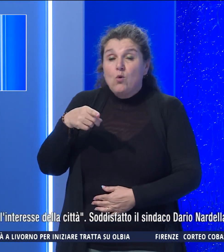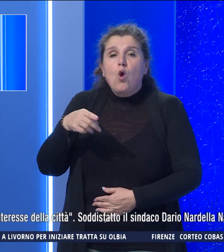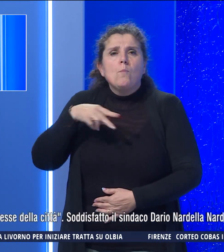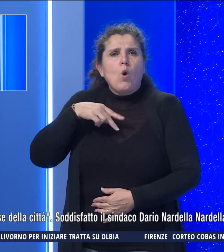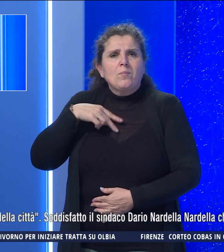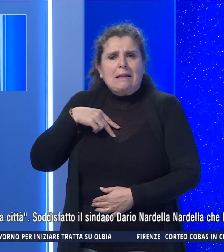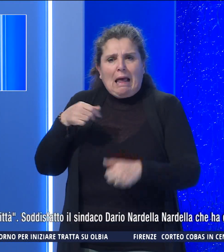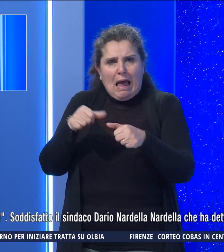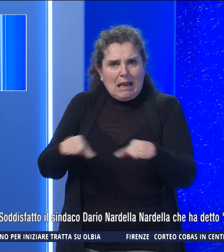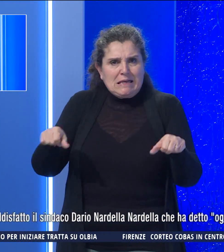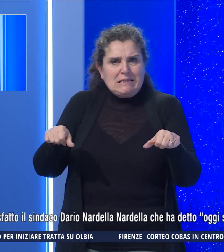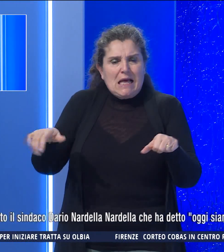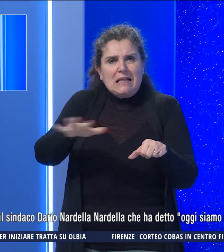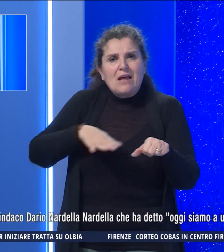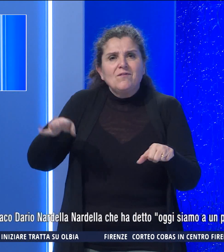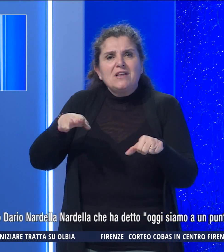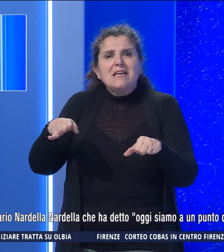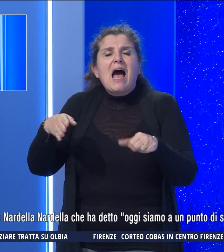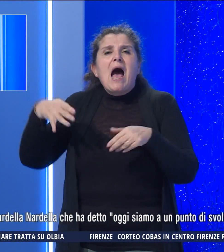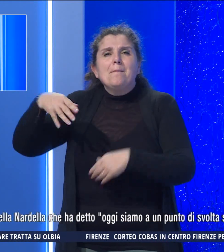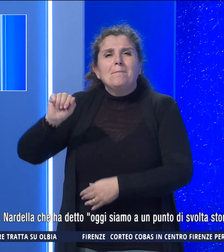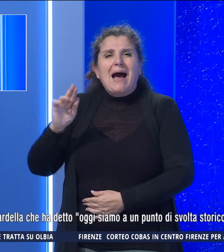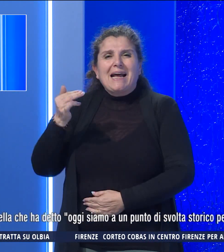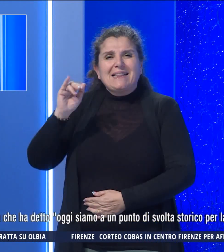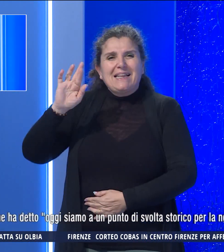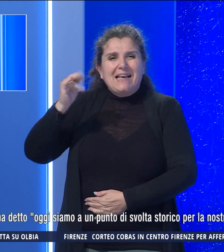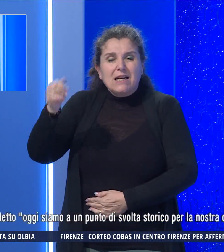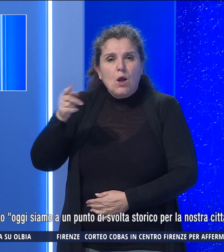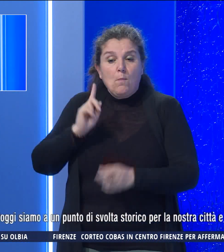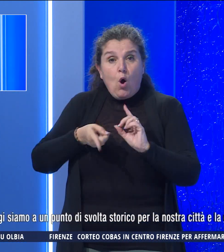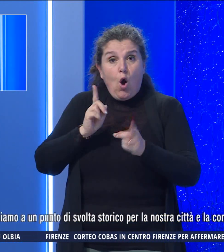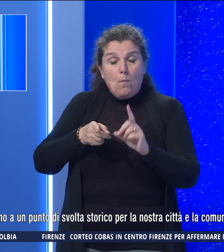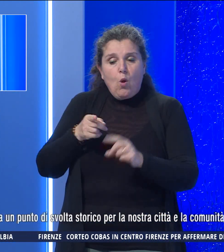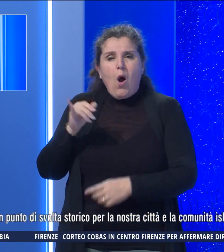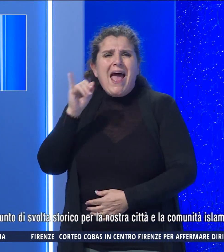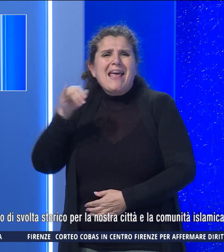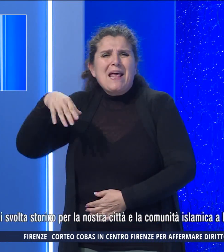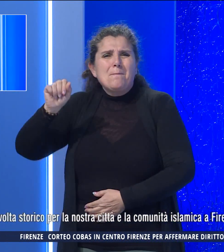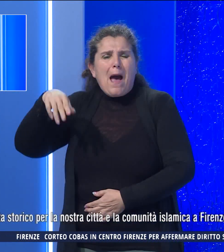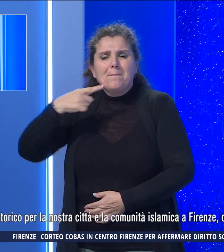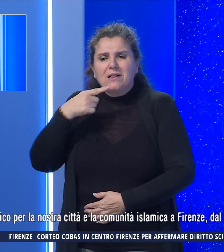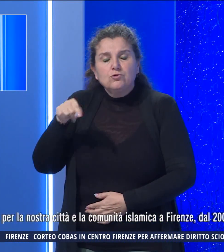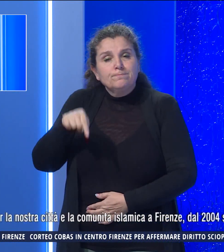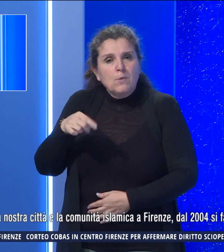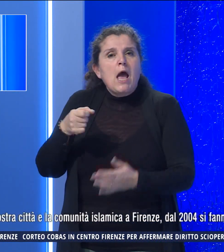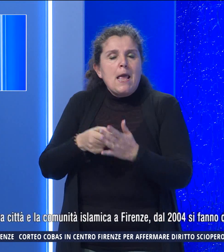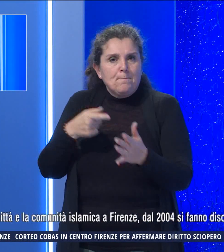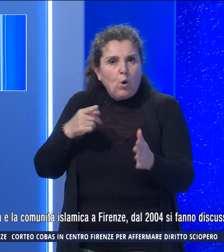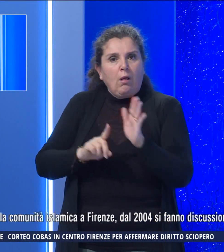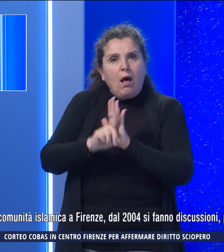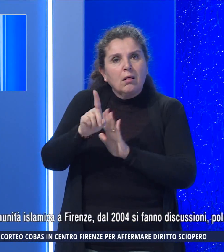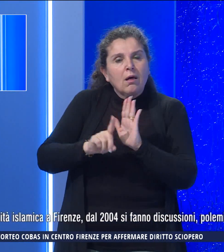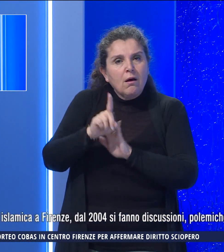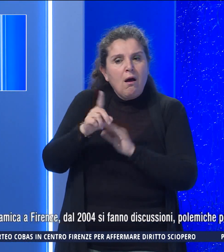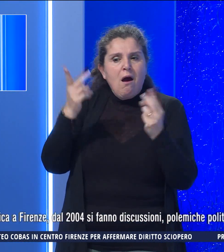che si trova in via martiri del popolo. Secondo l'imam questo è un importante risultato